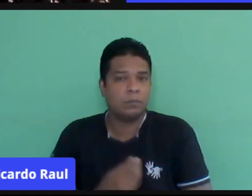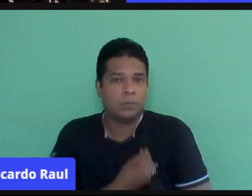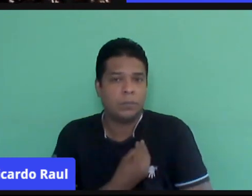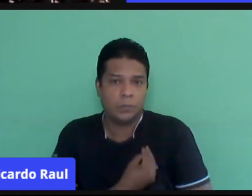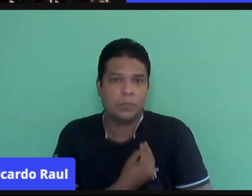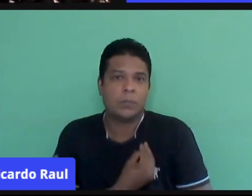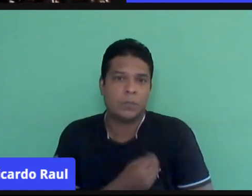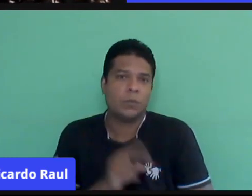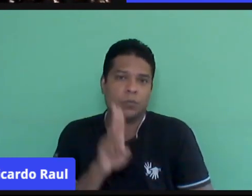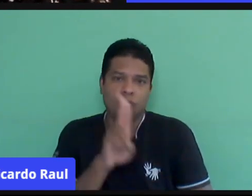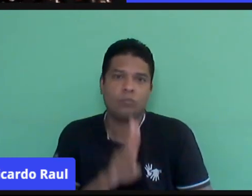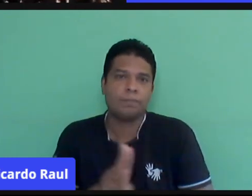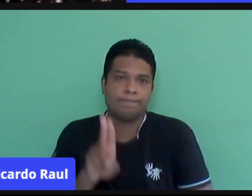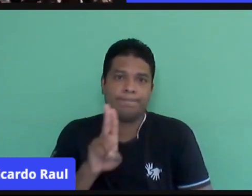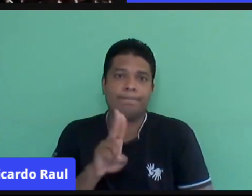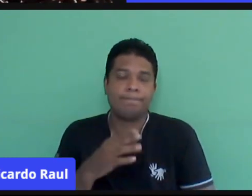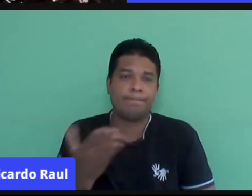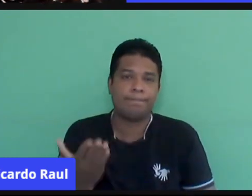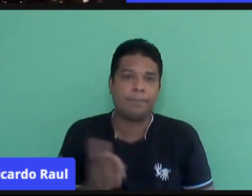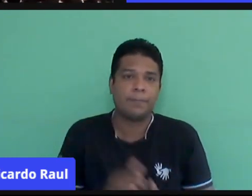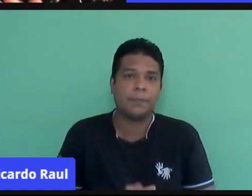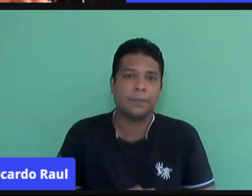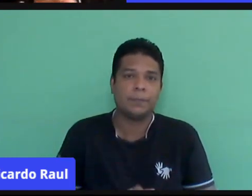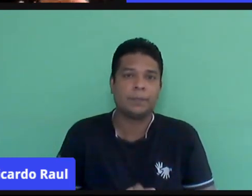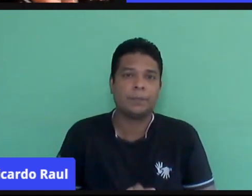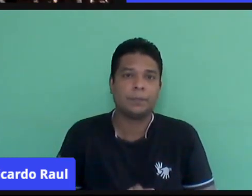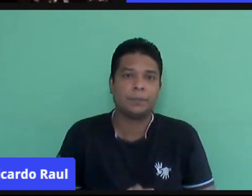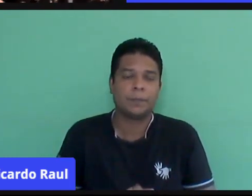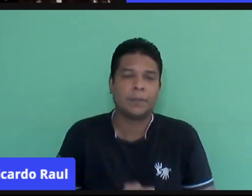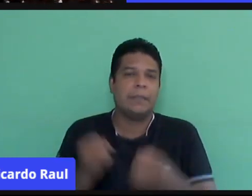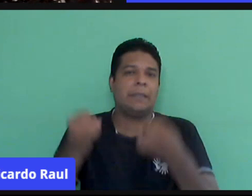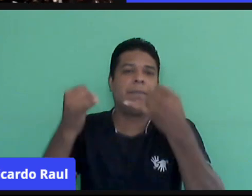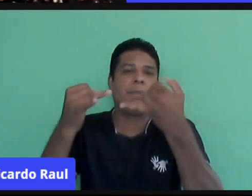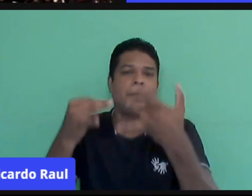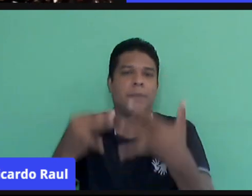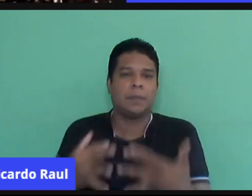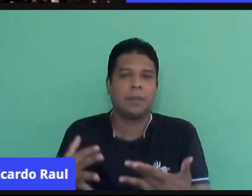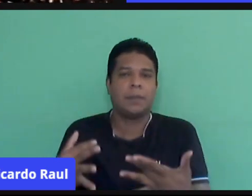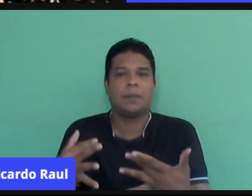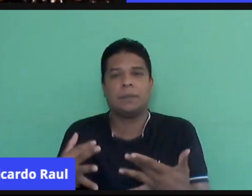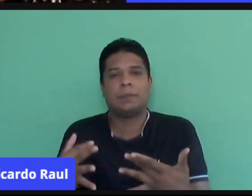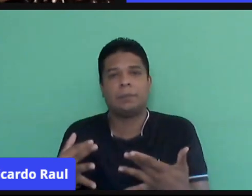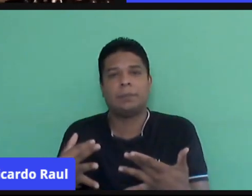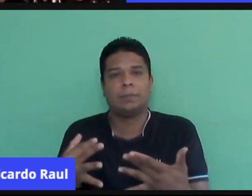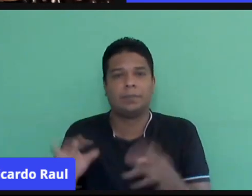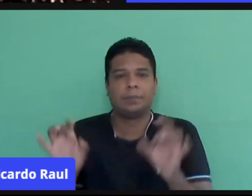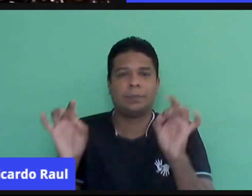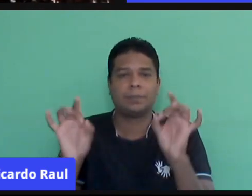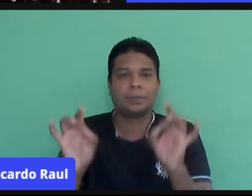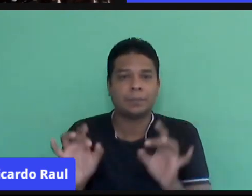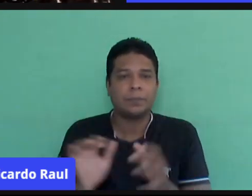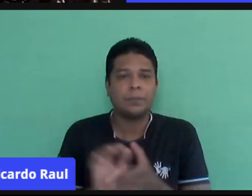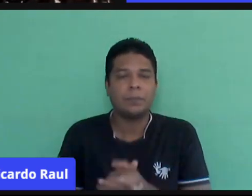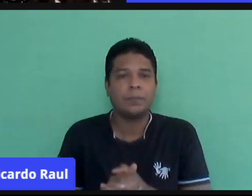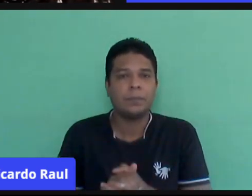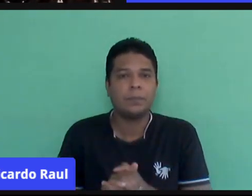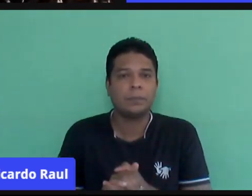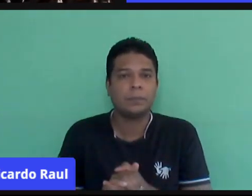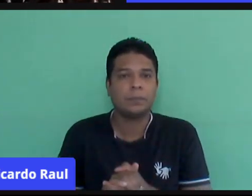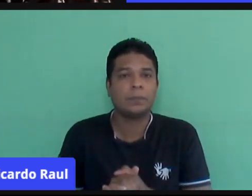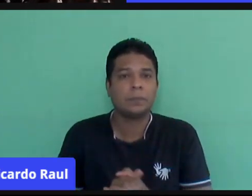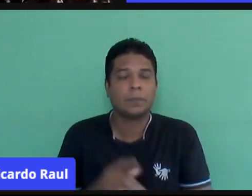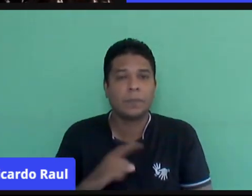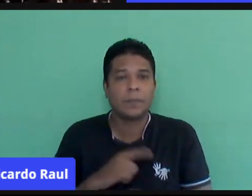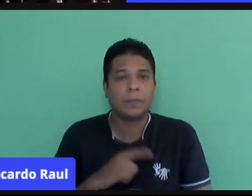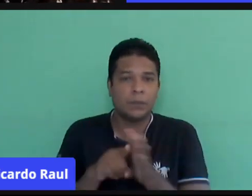fazíamos uso. Não vou nem entrar nesse, nesse, nesse detalhe agora, né? Porque nós temos também estudos que